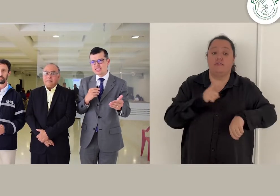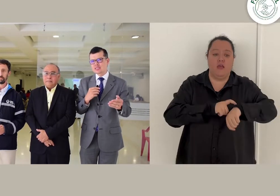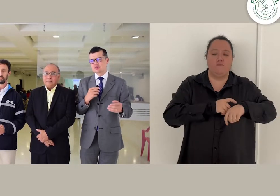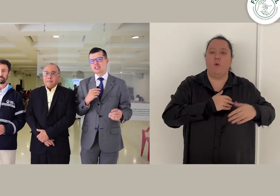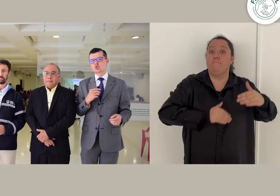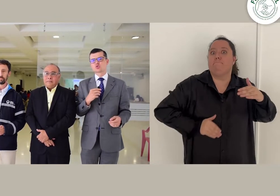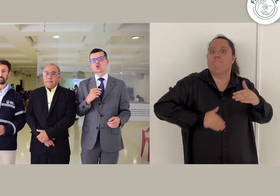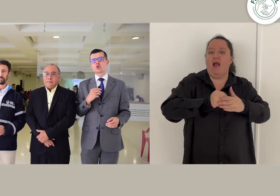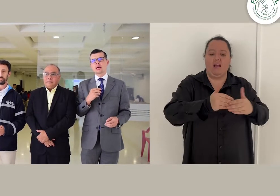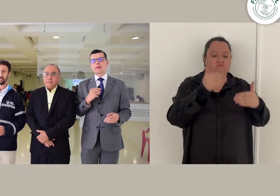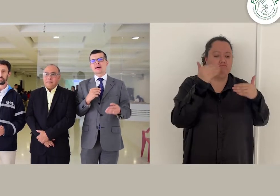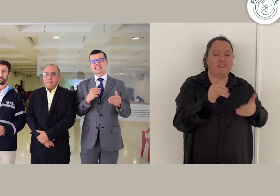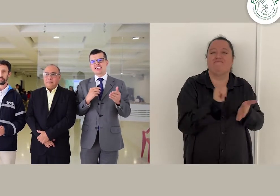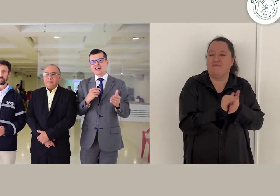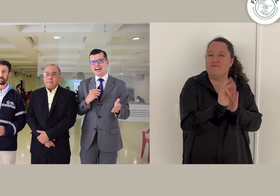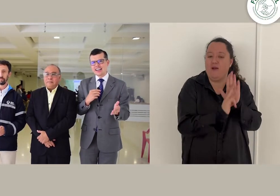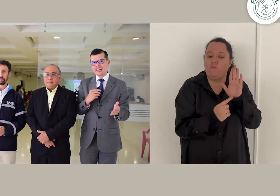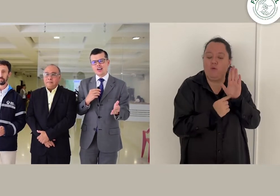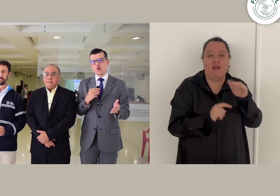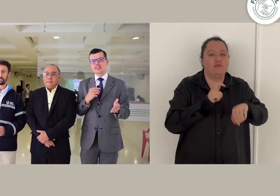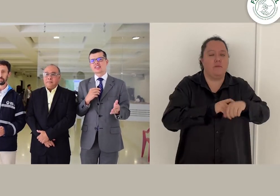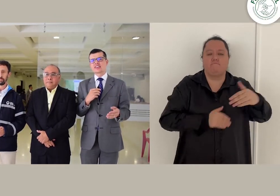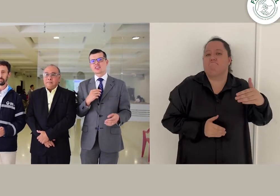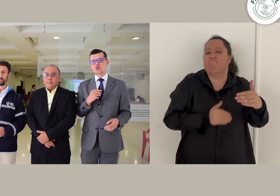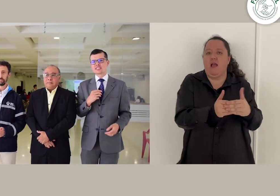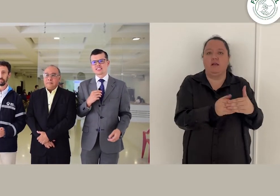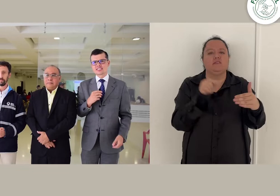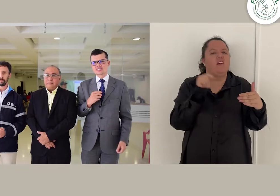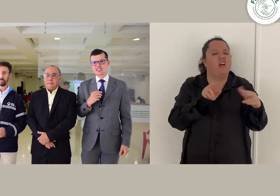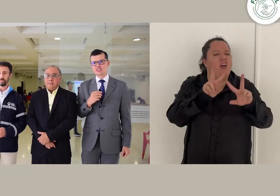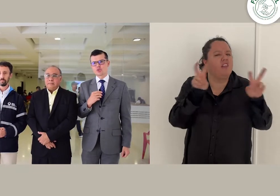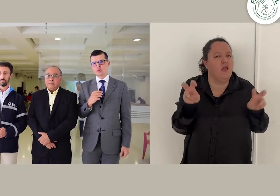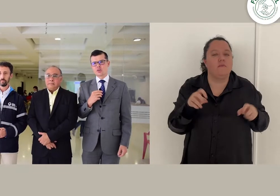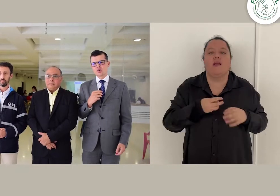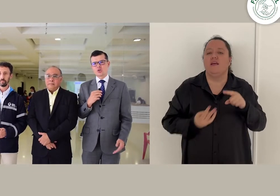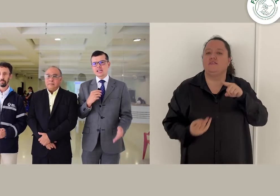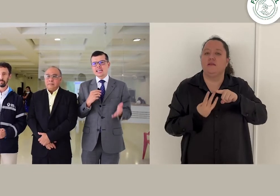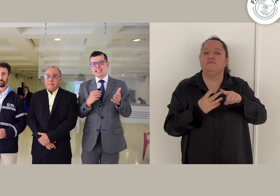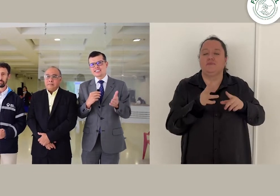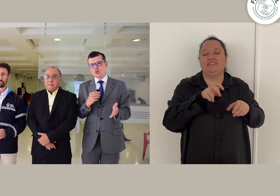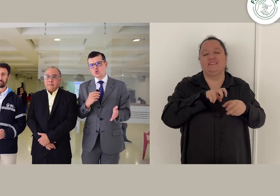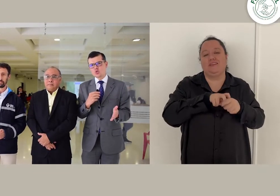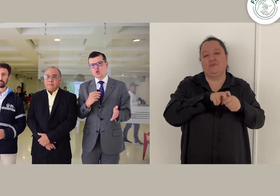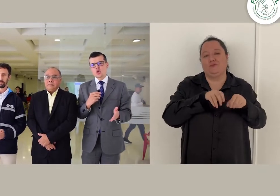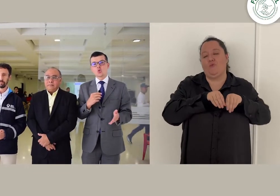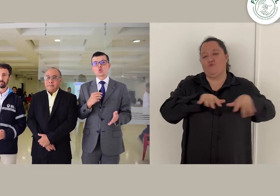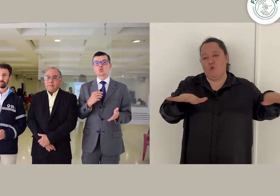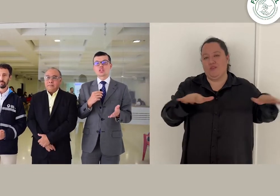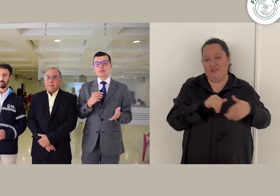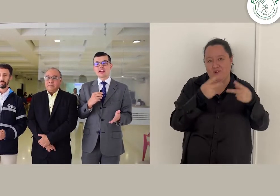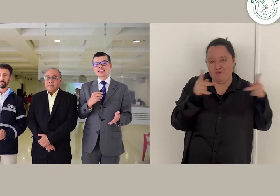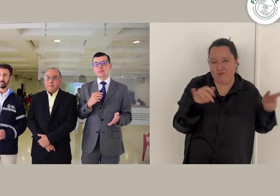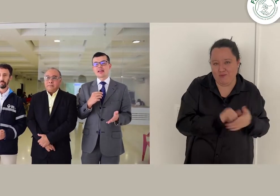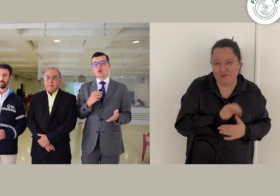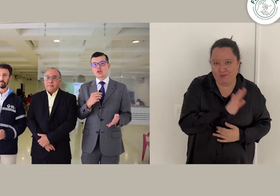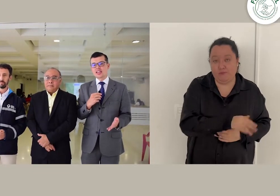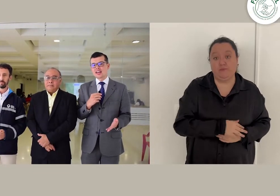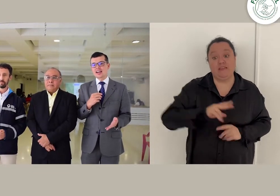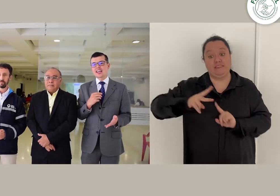en esta misma resolución para trabajar en lo que tiene que ver con licencias de servicio público. Y segundo, un tema de pedagogía